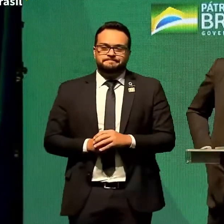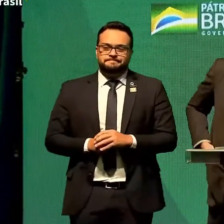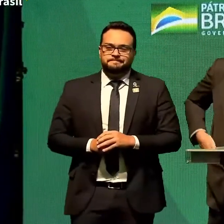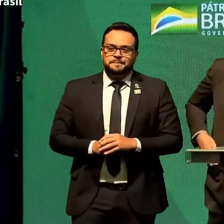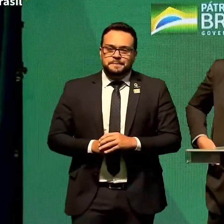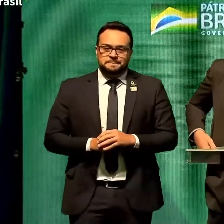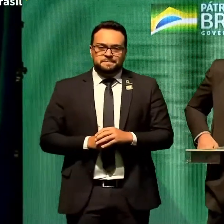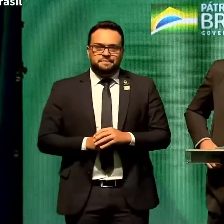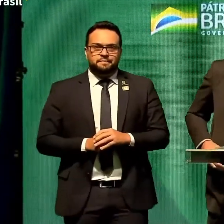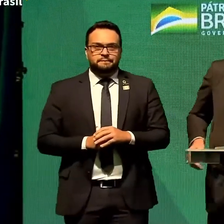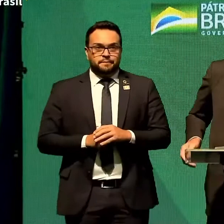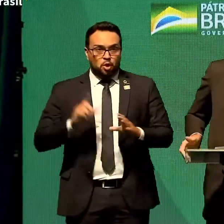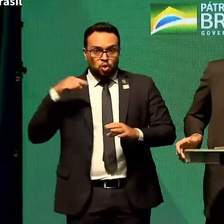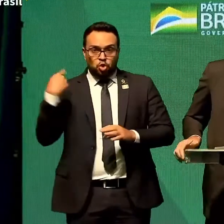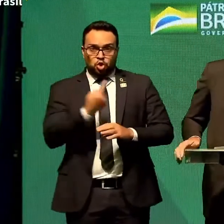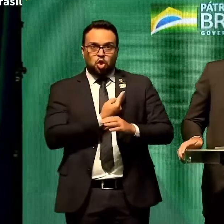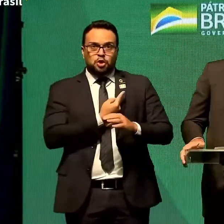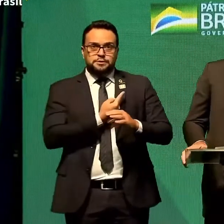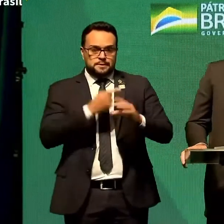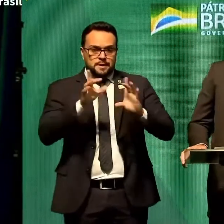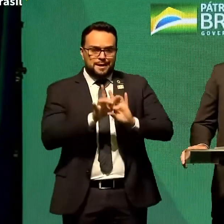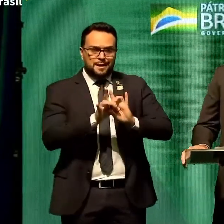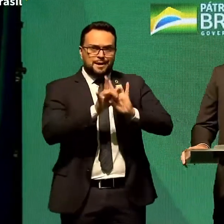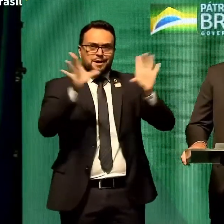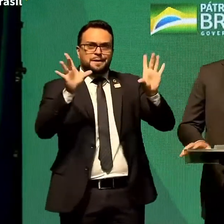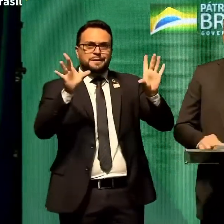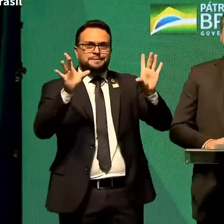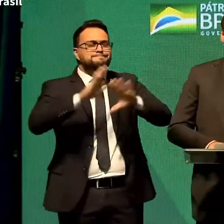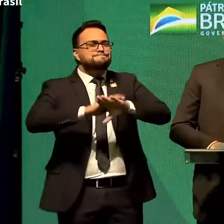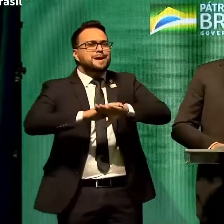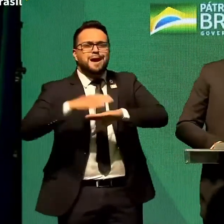A nossa liberdade vale mais que a nossa própria vida.